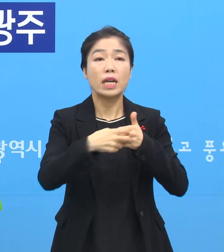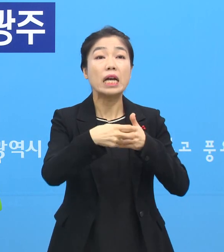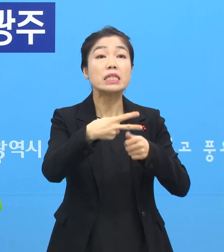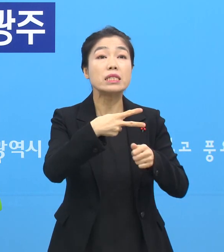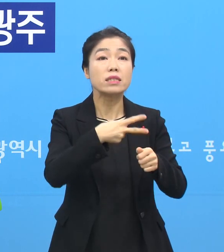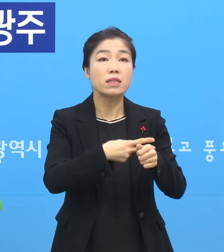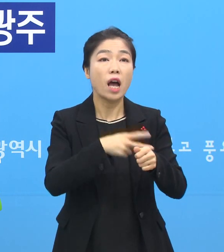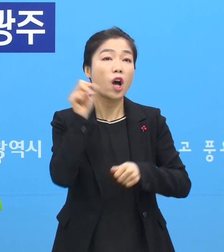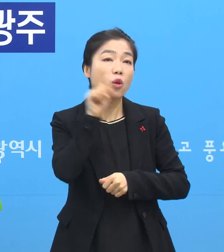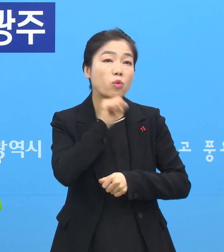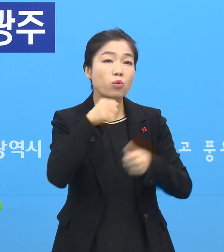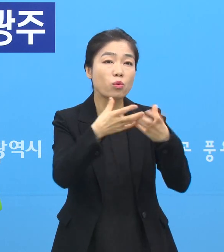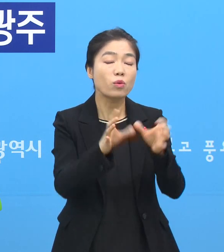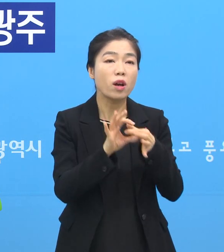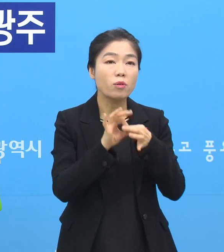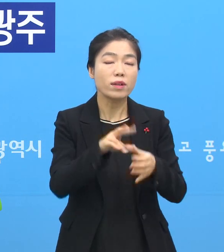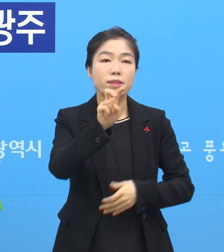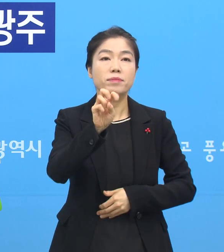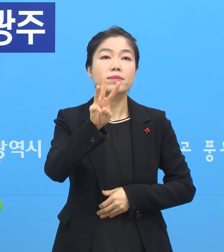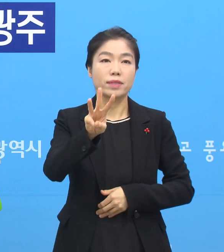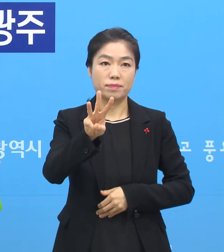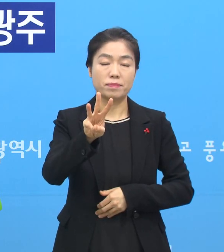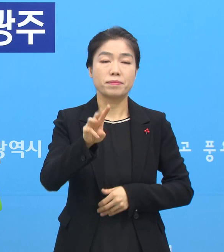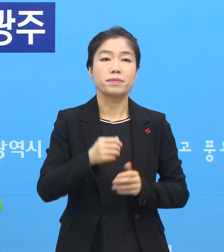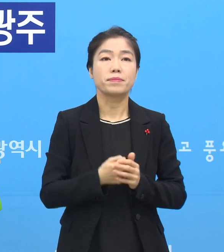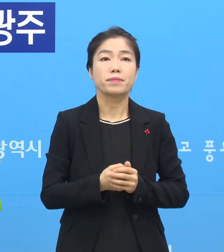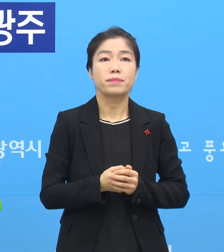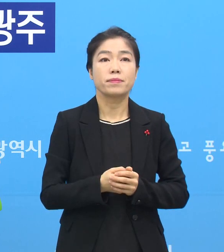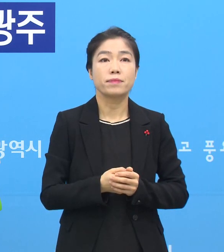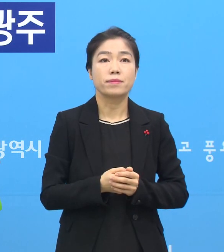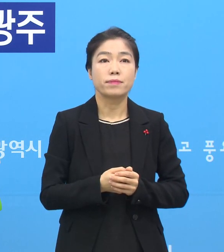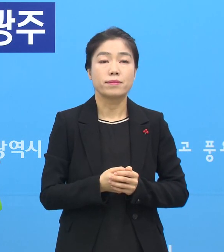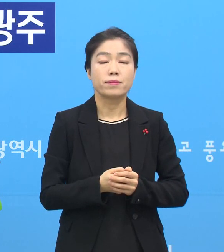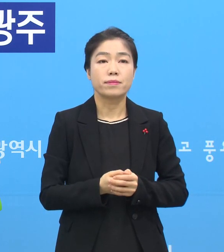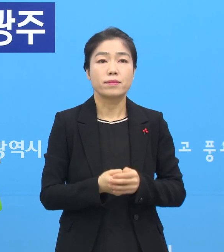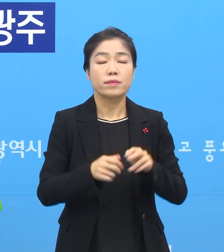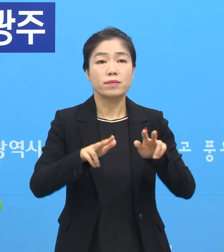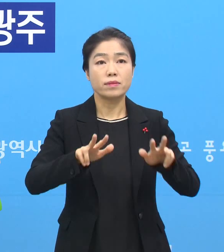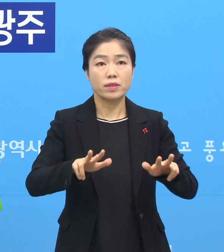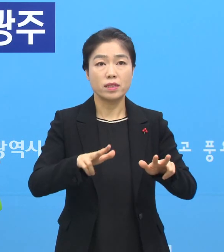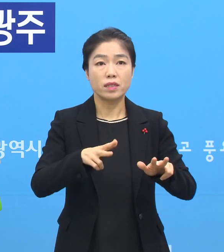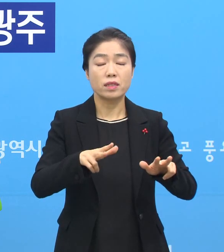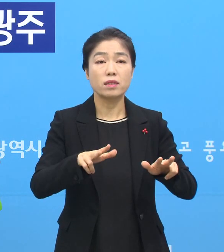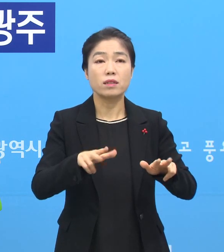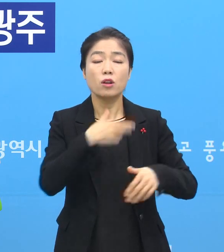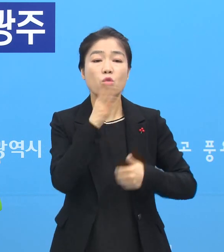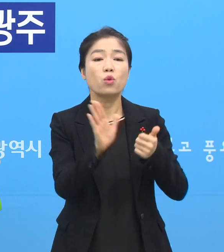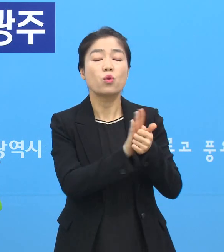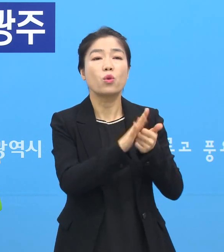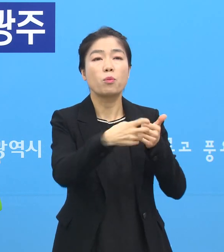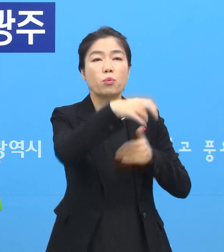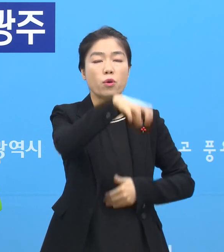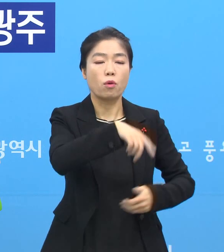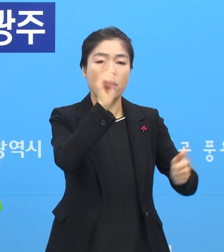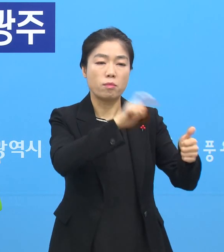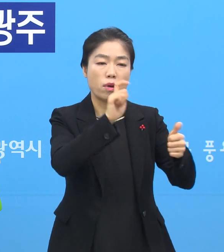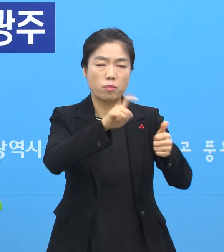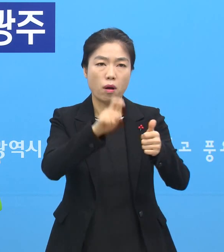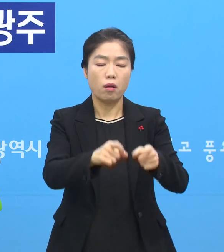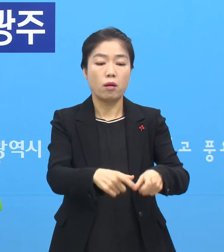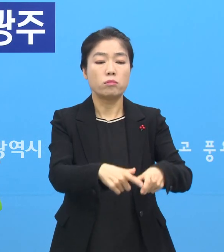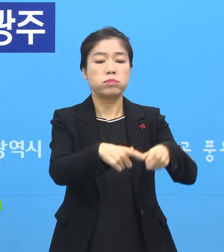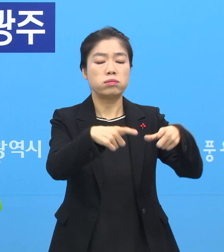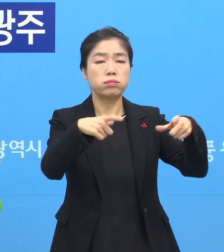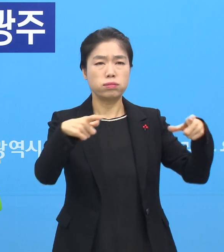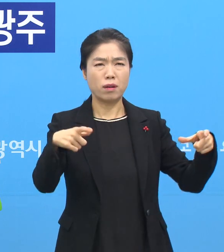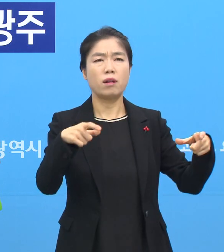동호회 관련해서는 23명 그대로입니다. 현재 지금 요양병원에서 확진자가 대폭